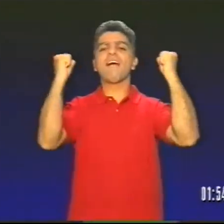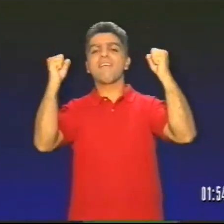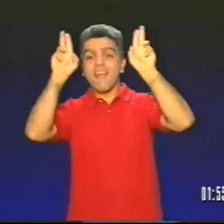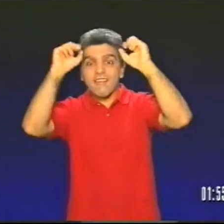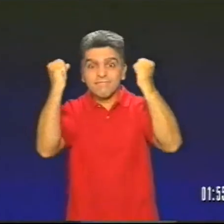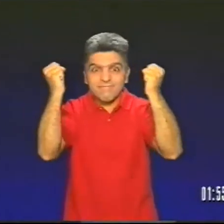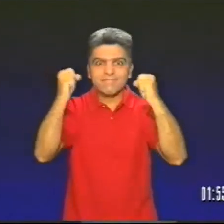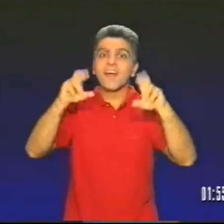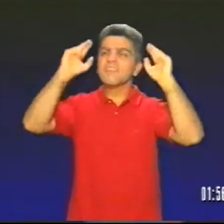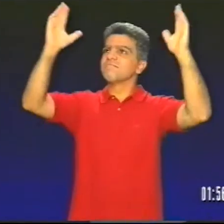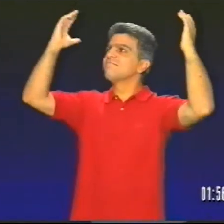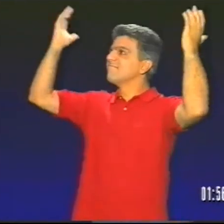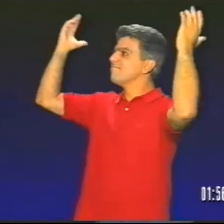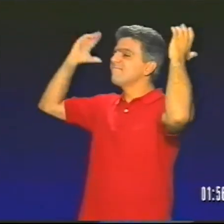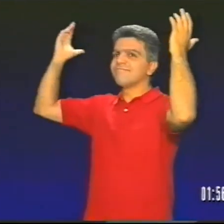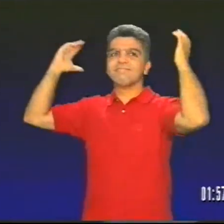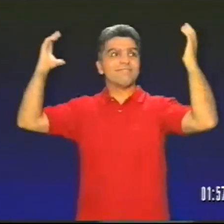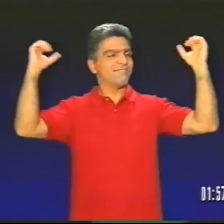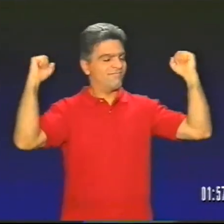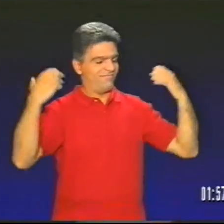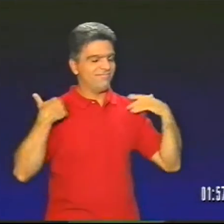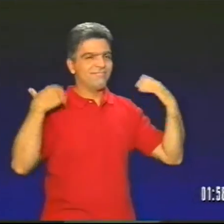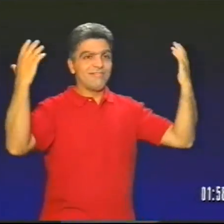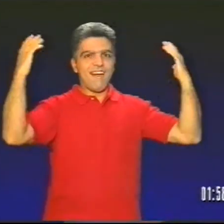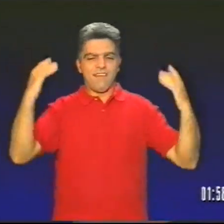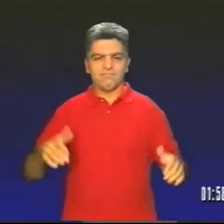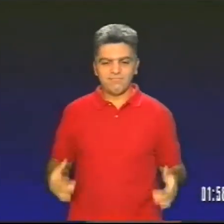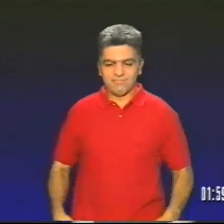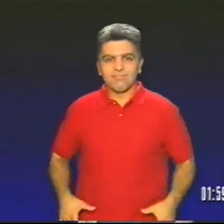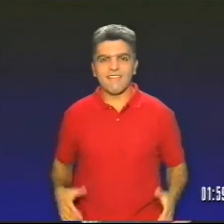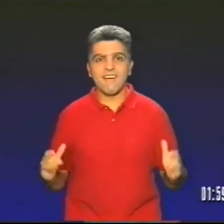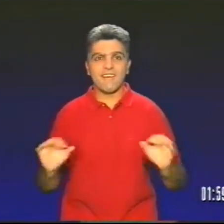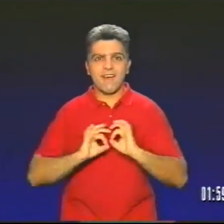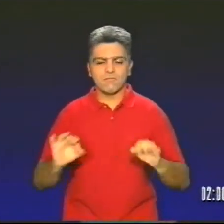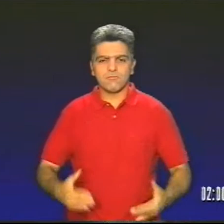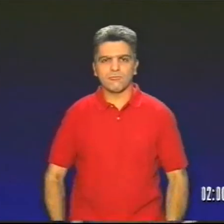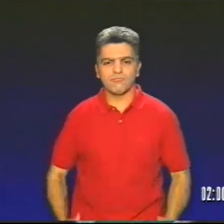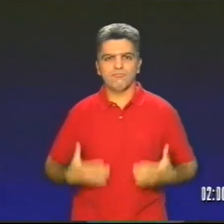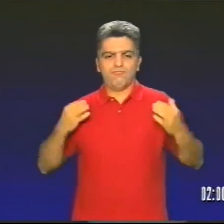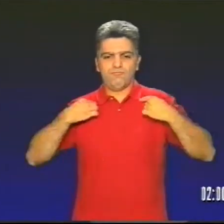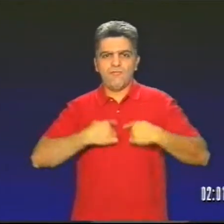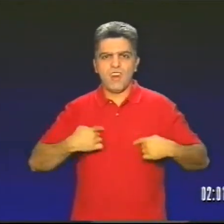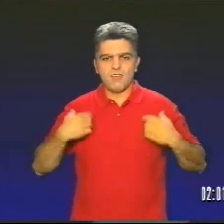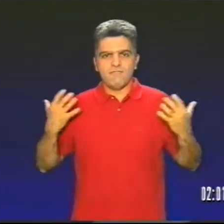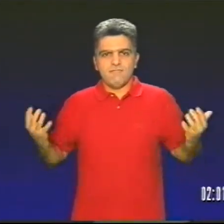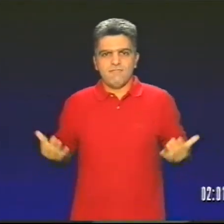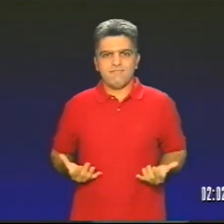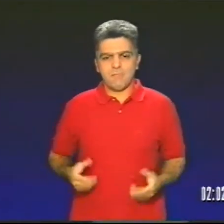Και έλεγαν όλοι, μπράβο, μπράβο στο Λαγό Μπράβο, καλή επιτυχία Ευχαριστώ, ευχαριστώ, έλεγε ο Λαγός υπερήφανος Ήταν έτοιμος λοιπόν να τρέξει